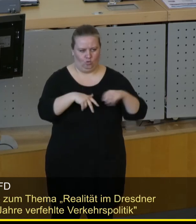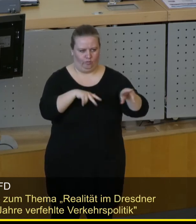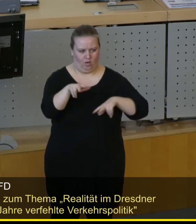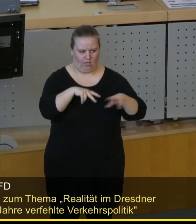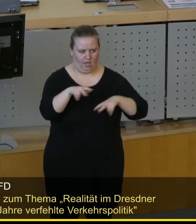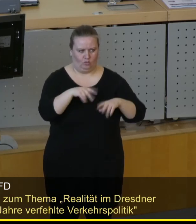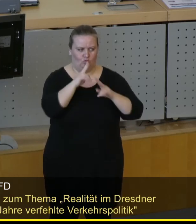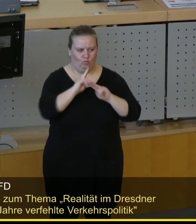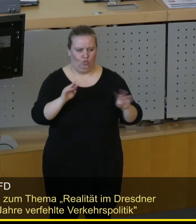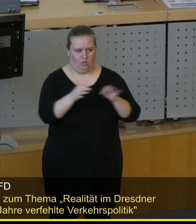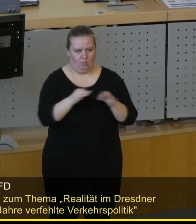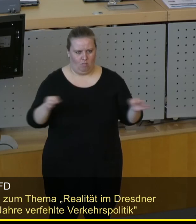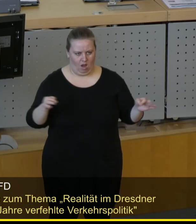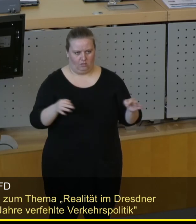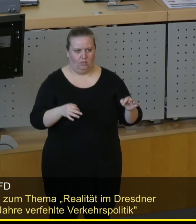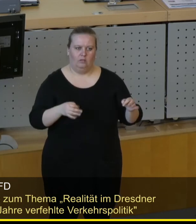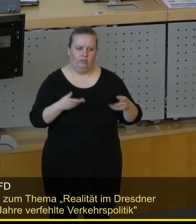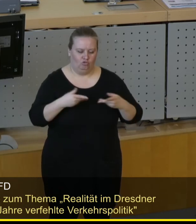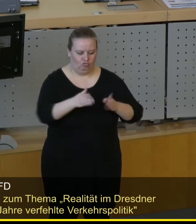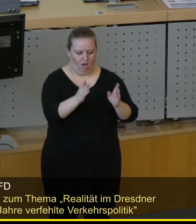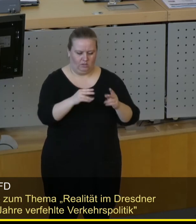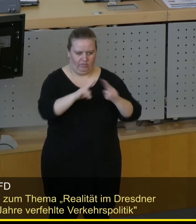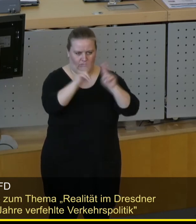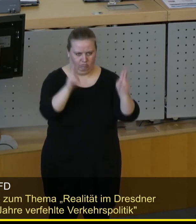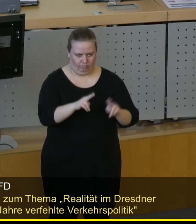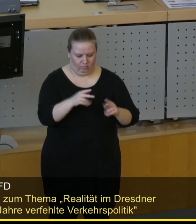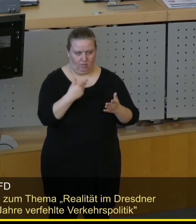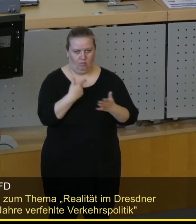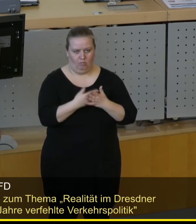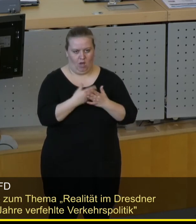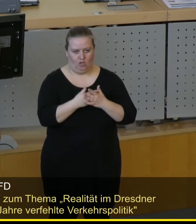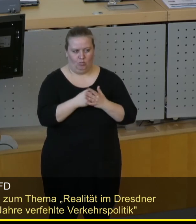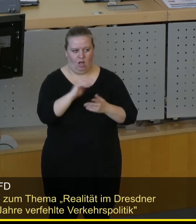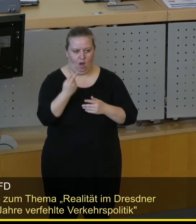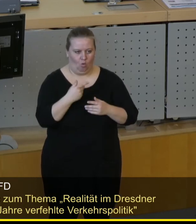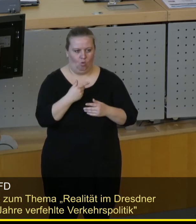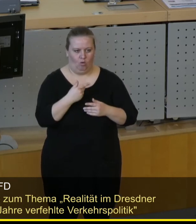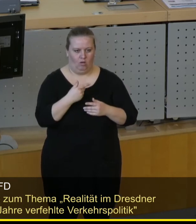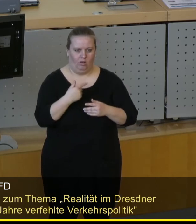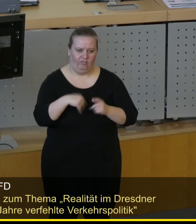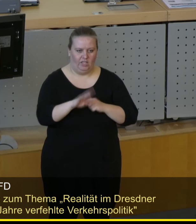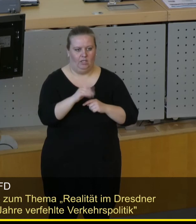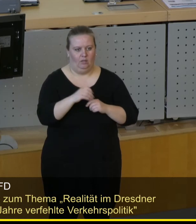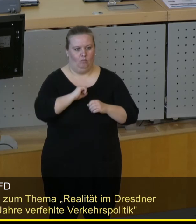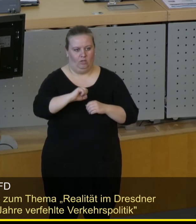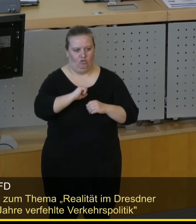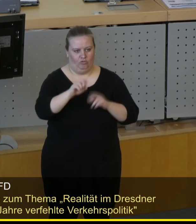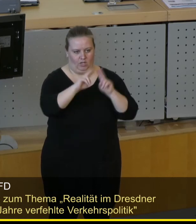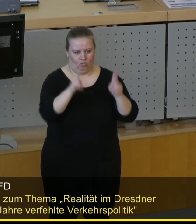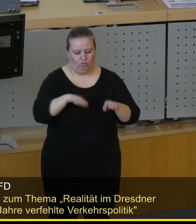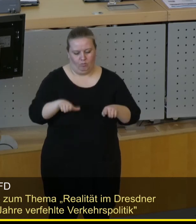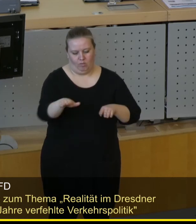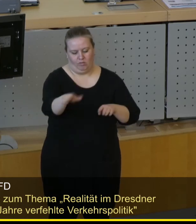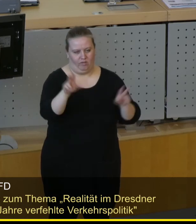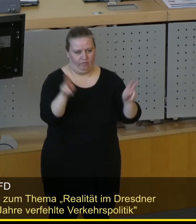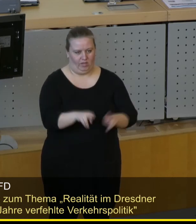verkehrsberuhigende Maßnahmen in Orts- und Straßenzentren, durch Erhöhung des Zugangswiderstands durch die Verringerung öffentlicher Stellflächen